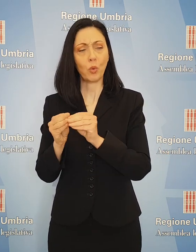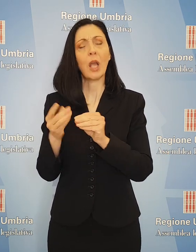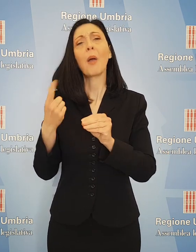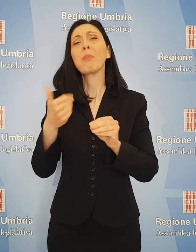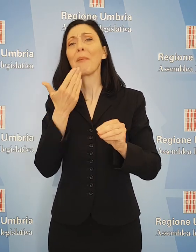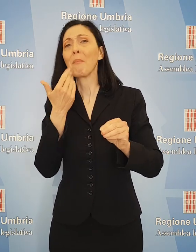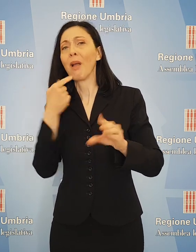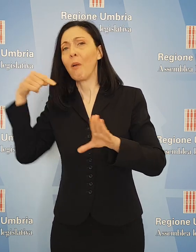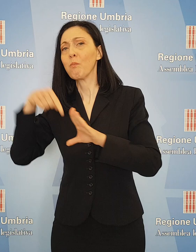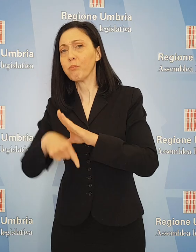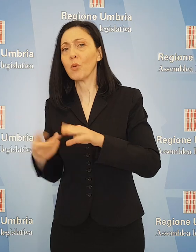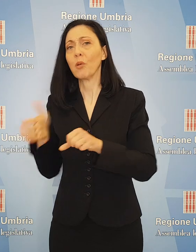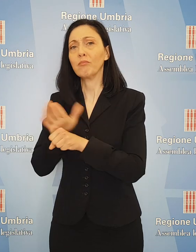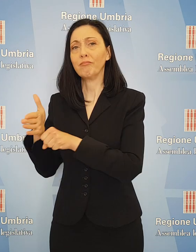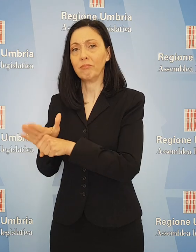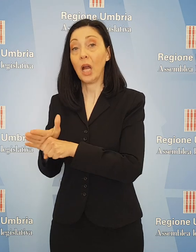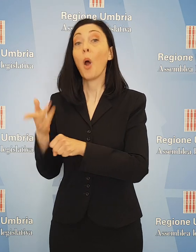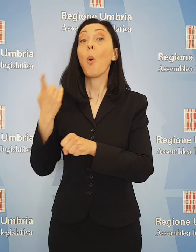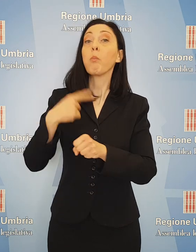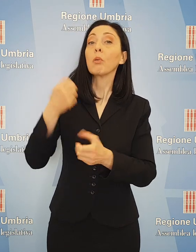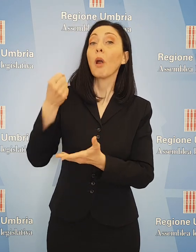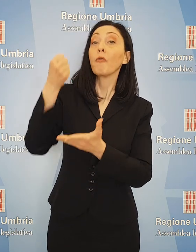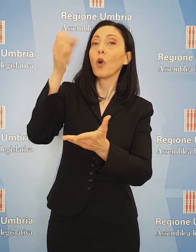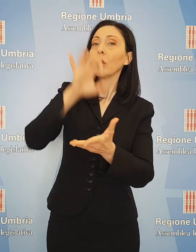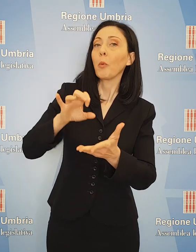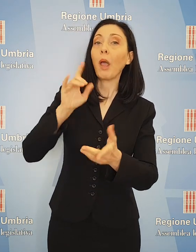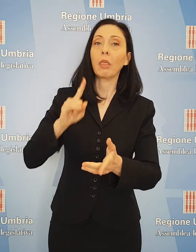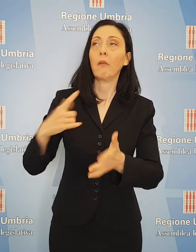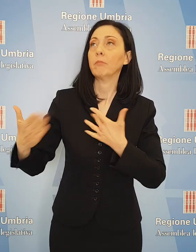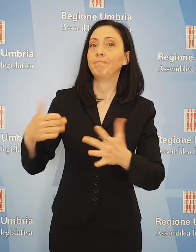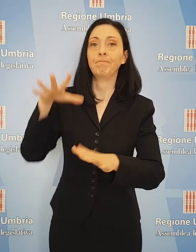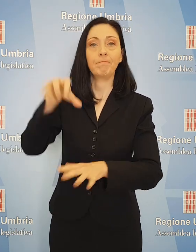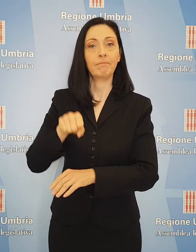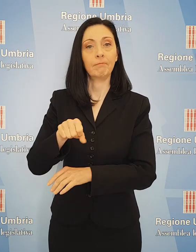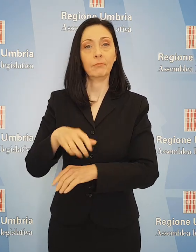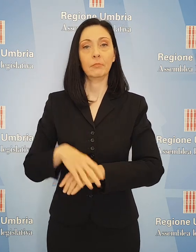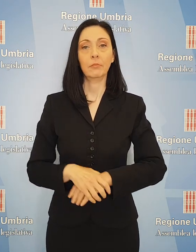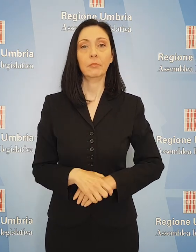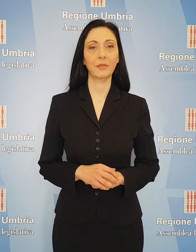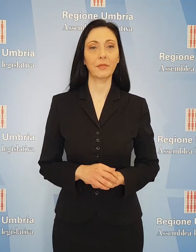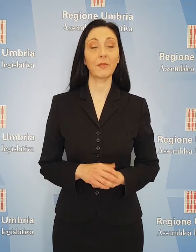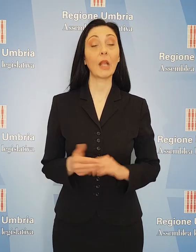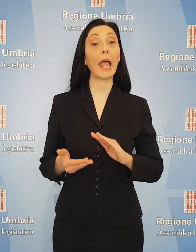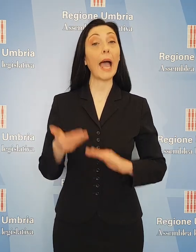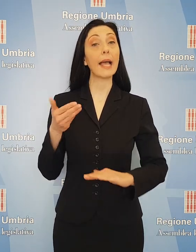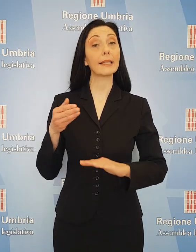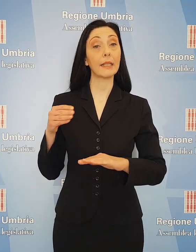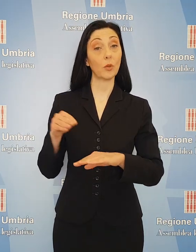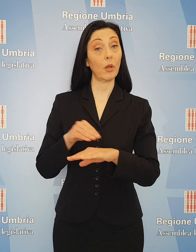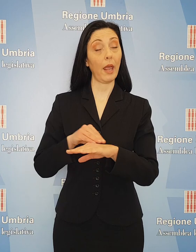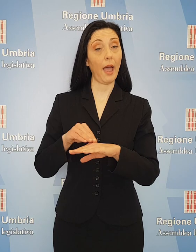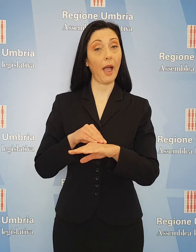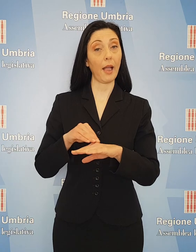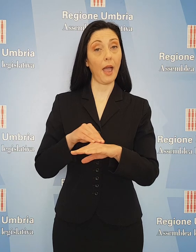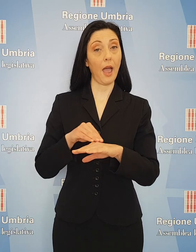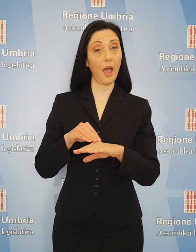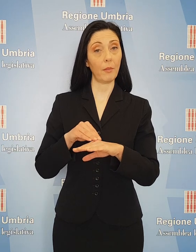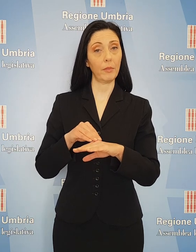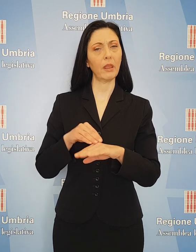entrate. Anche sui fondi europei bisogna correre di più. L'assessore Paola Gabiti ha ricordato che